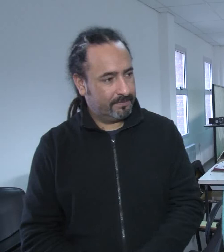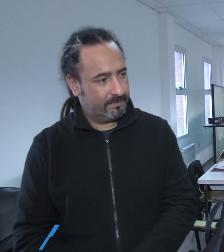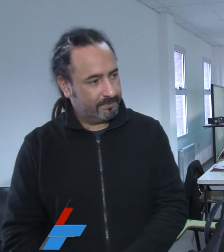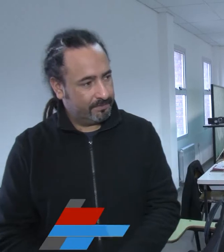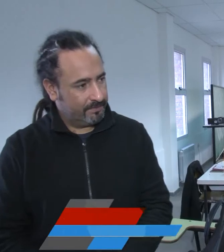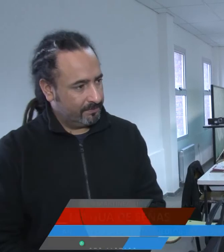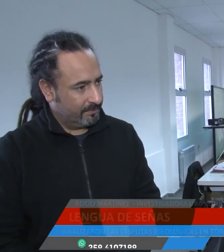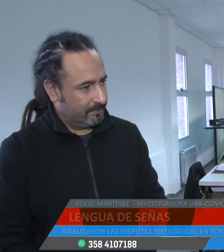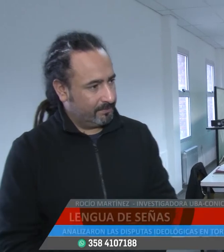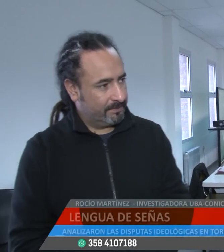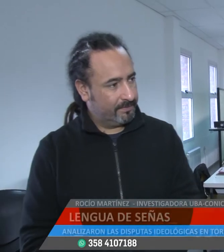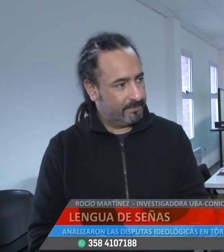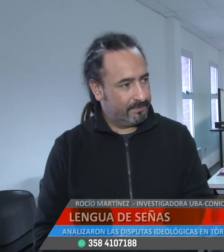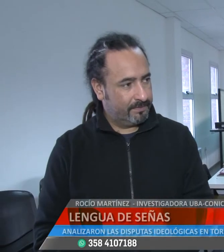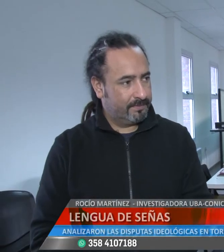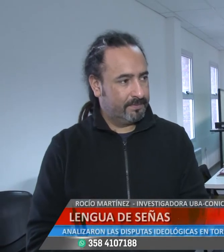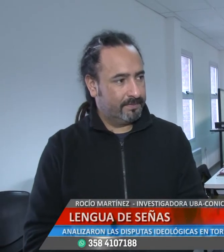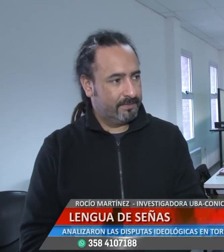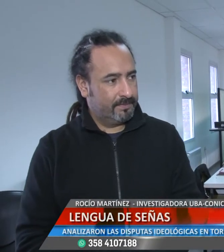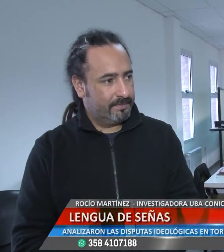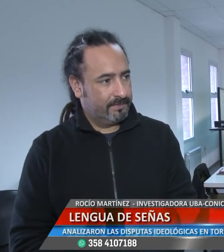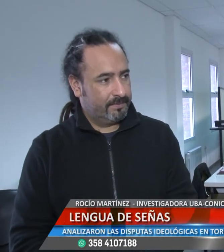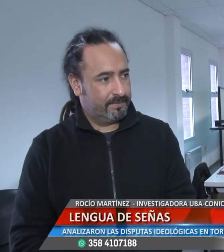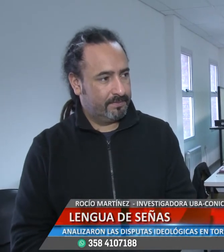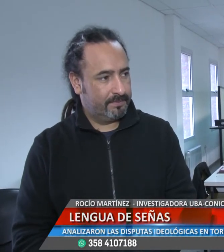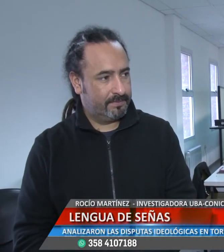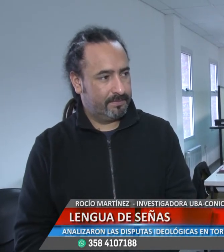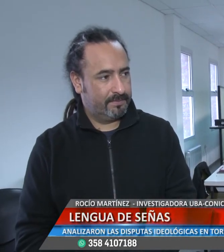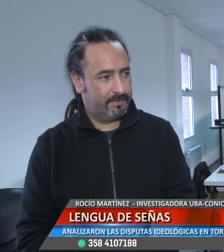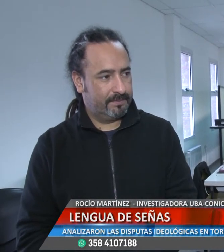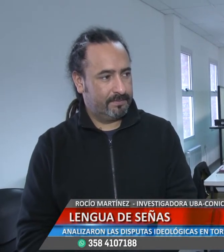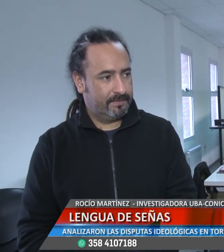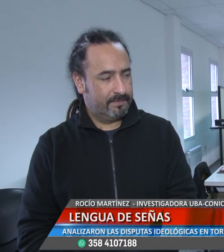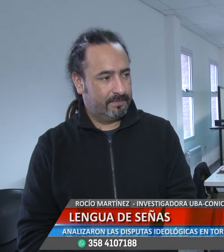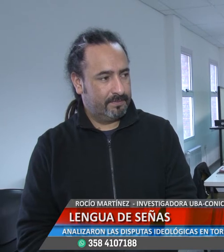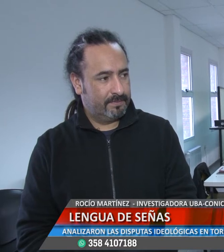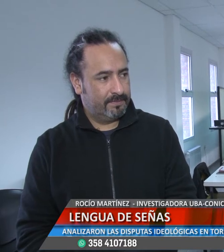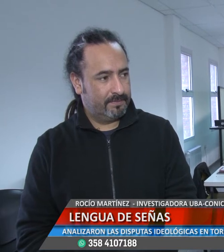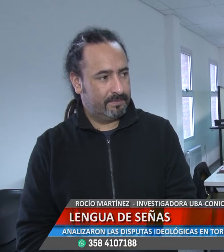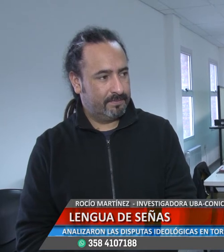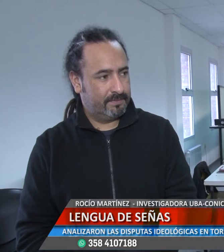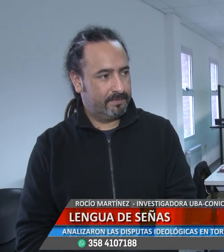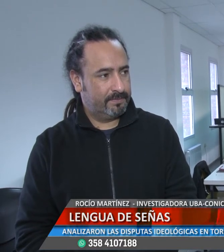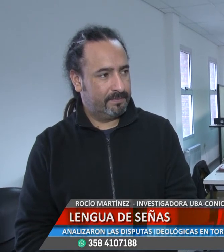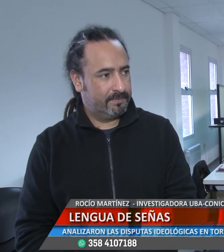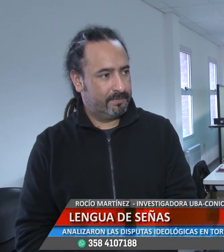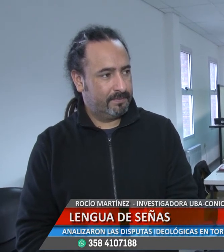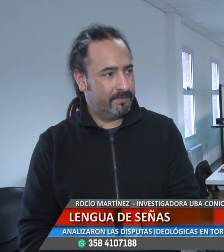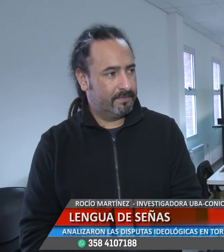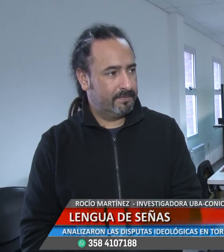La idea principal es presentar algunas disputas ideológicas en